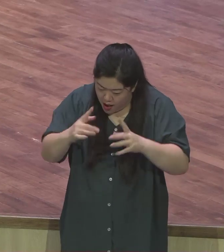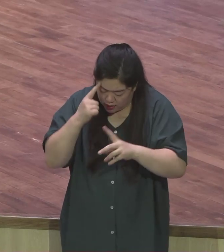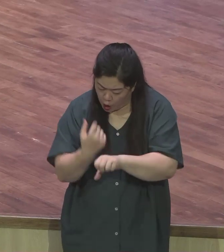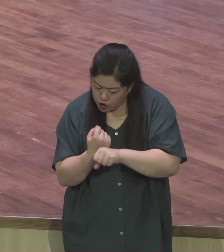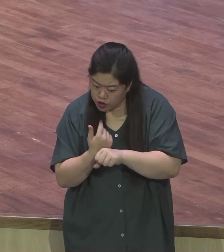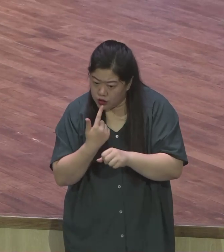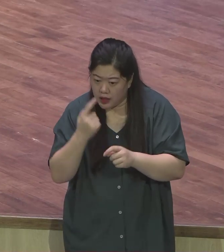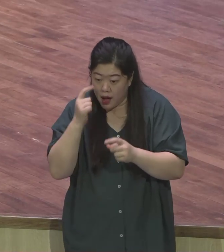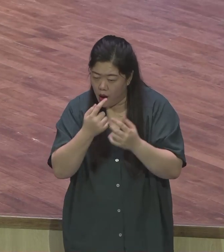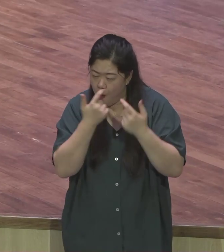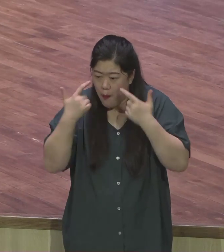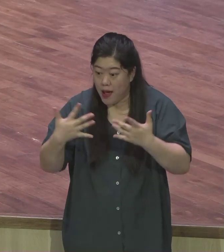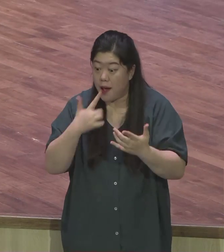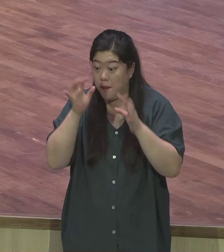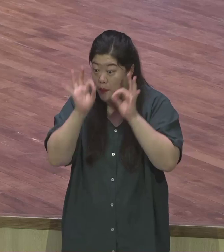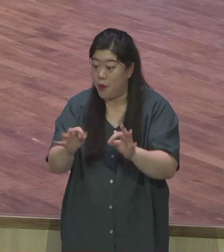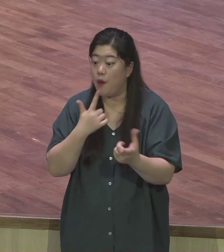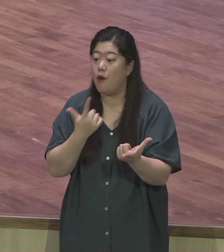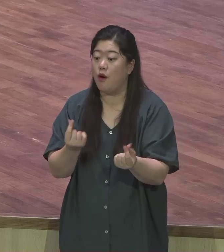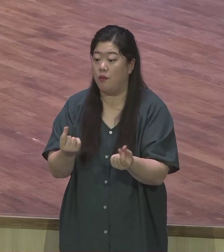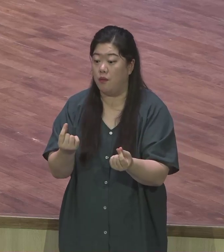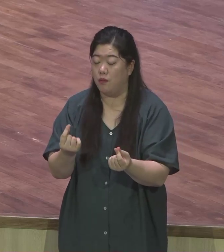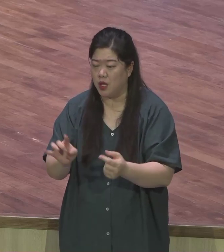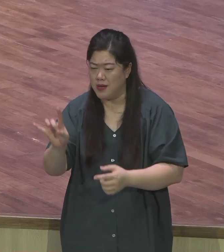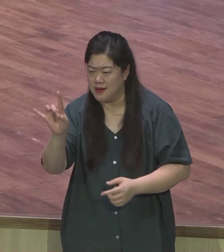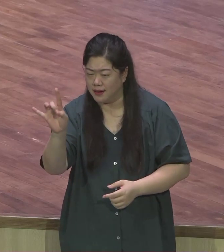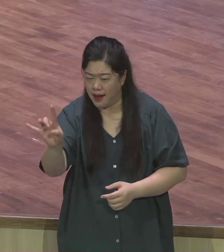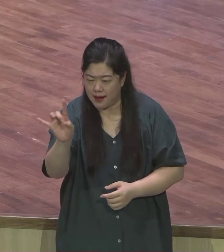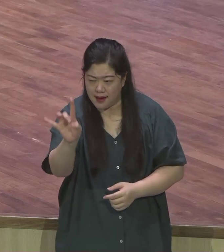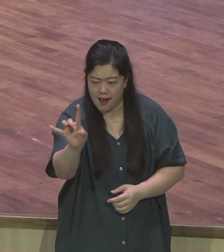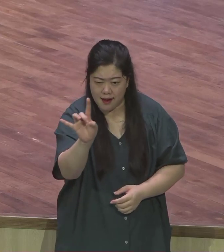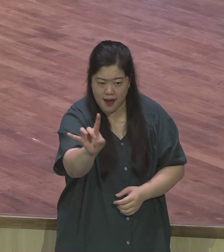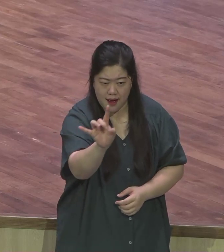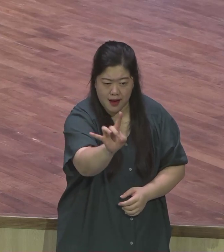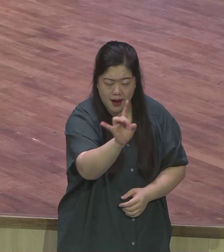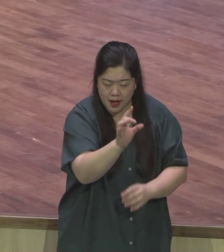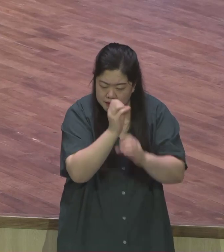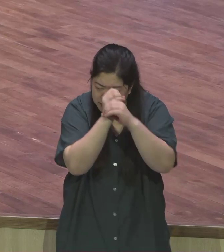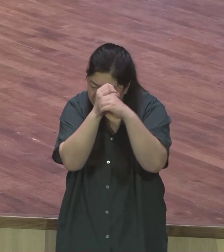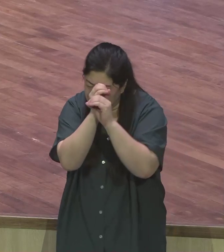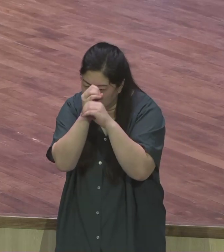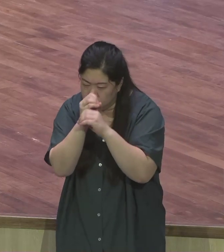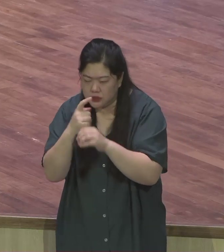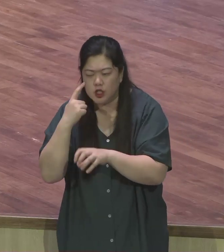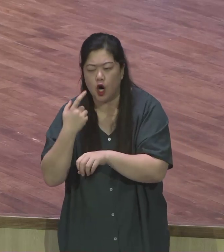이제 하나님의 계산법 속으로 여러분의 인생을 온전히 맡기시기를 주님의 이름으로 추권합니다